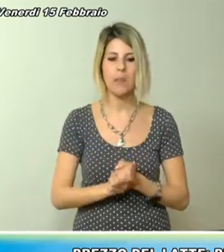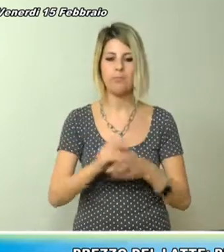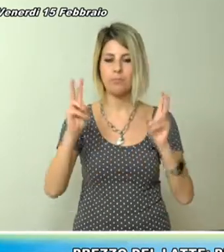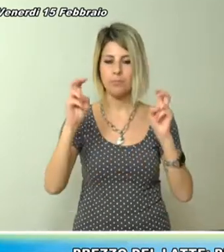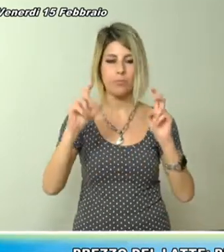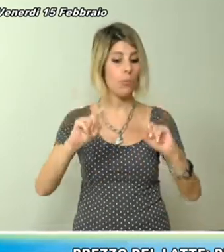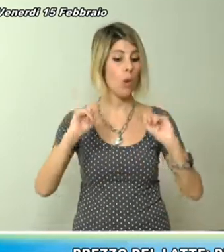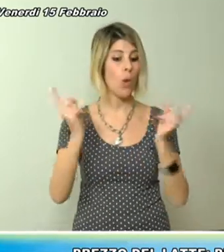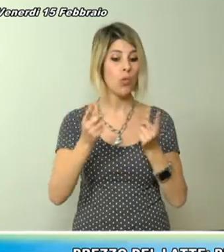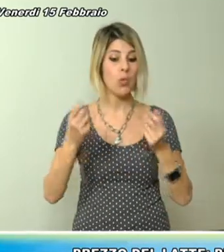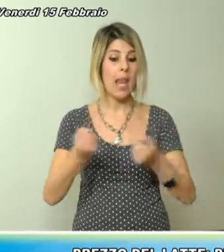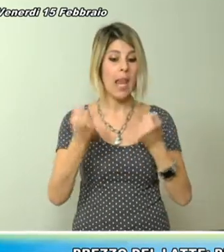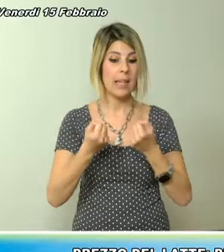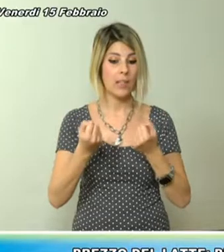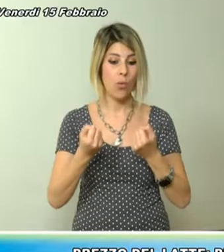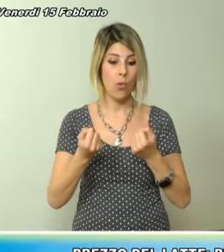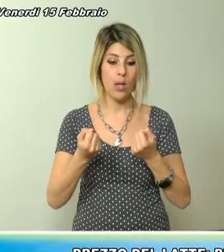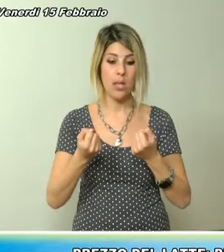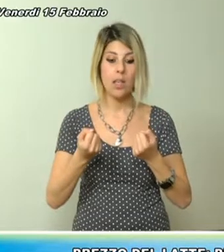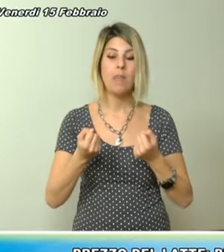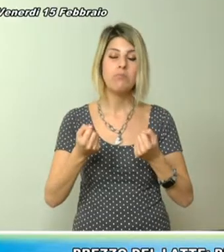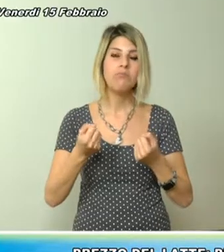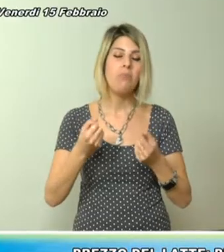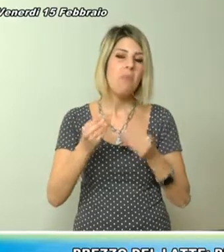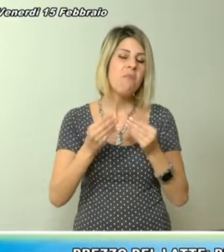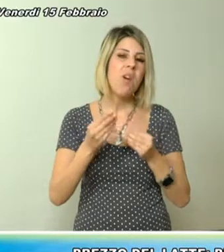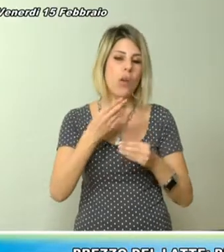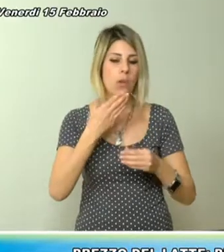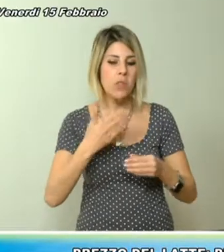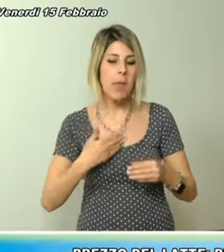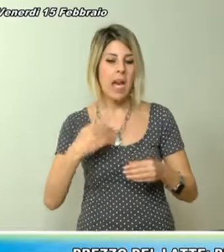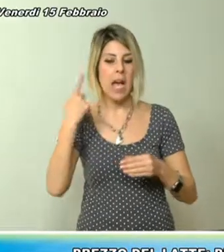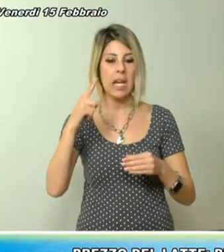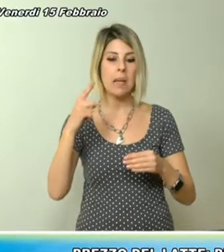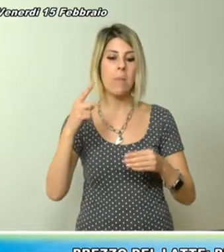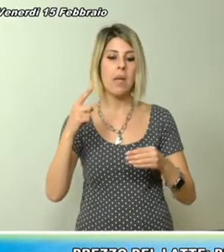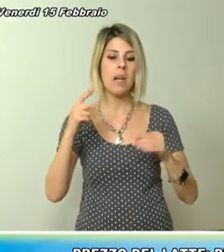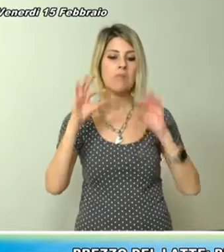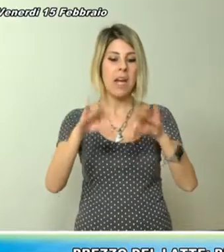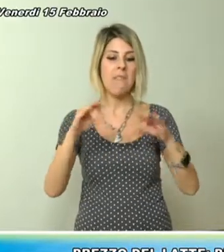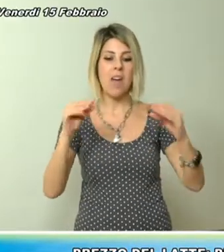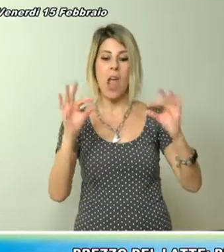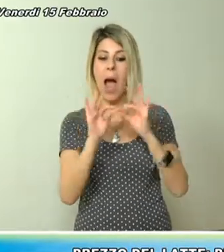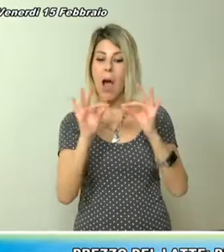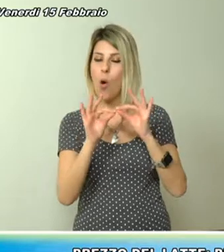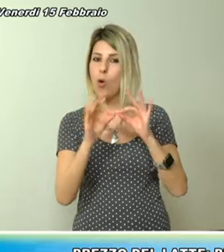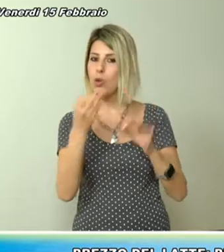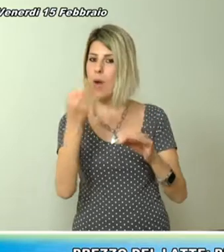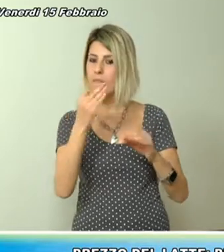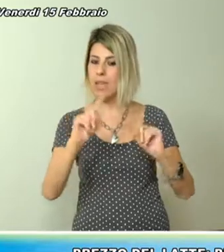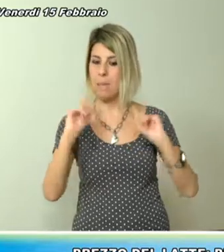Tutte le azioni che sono state individuate fanno ben sperare per il raggiungimento di un accordo soddisfacente per tutti